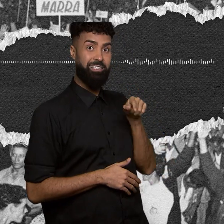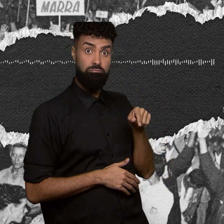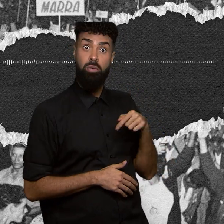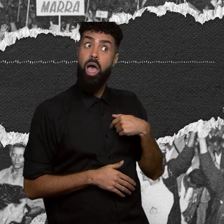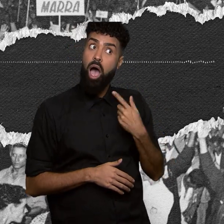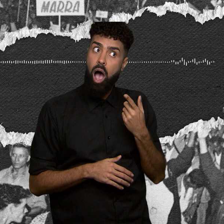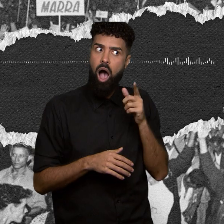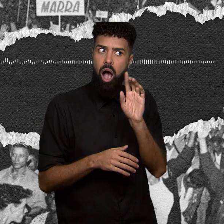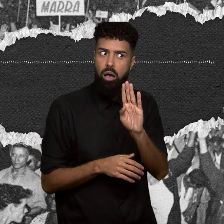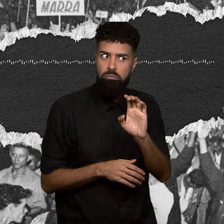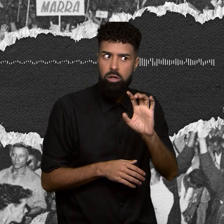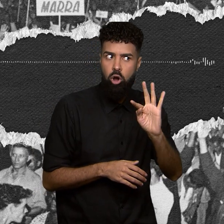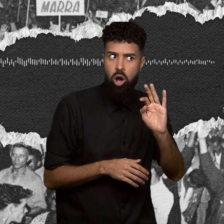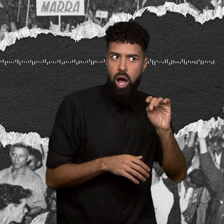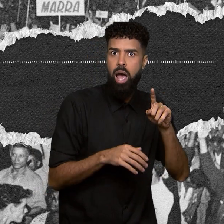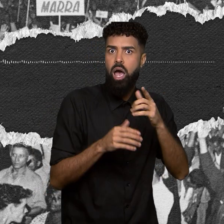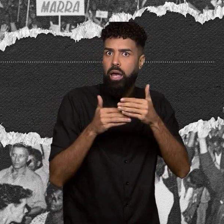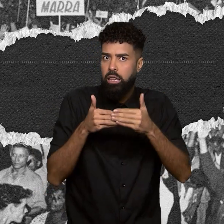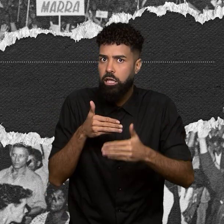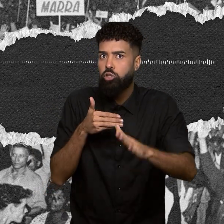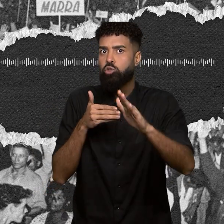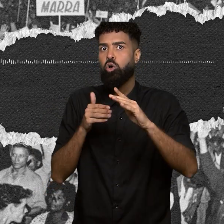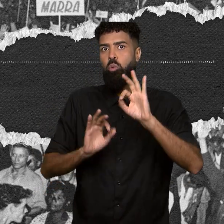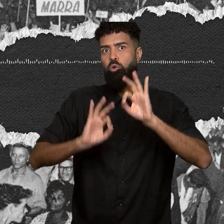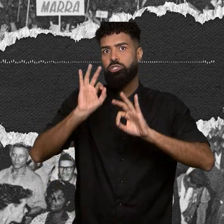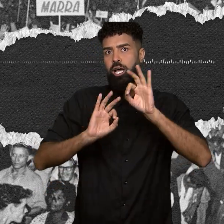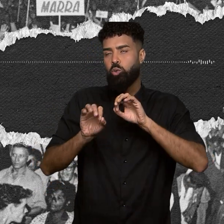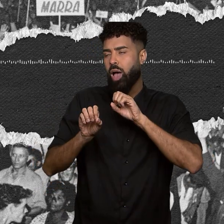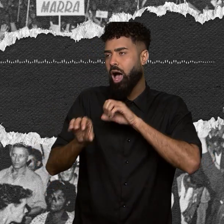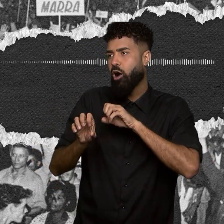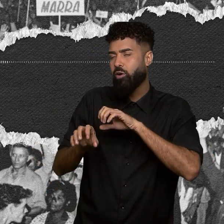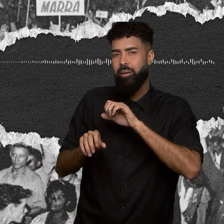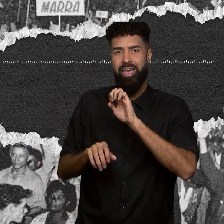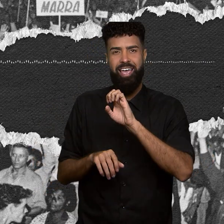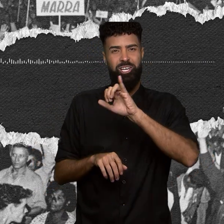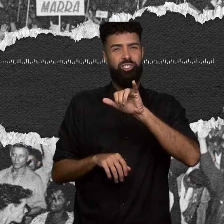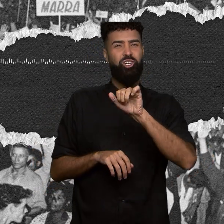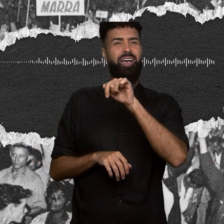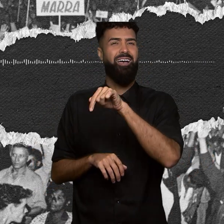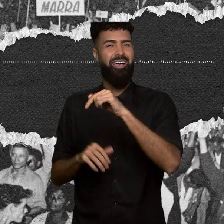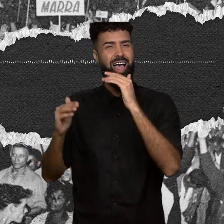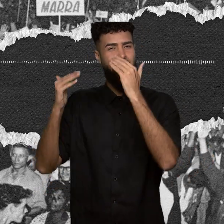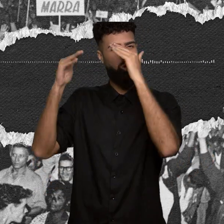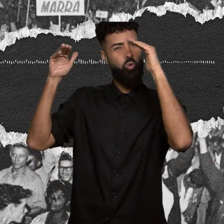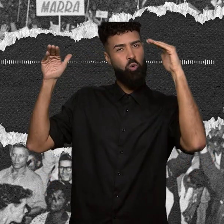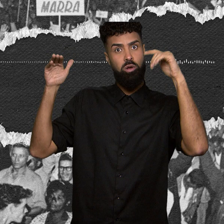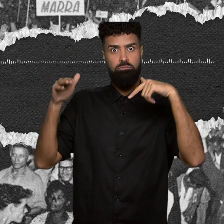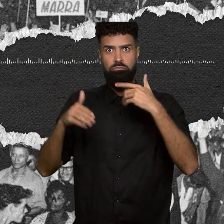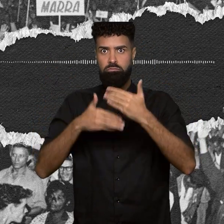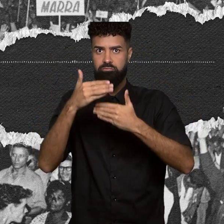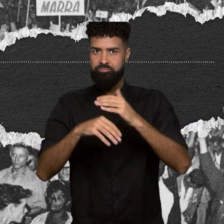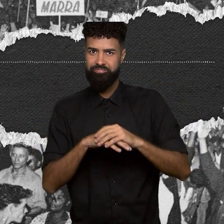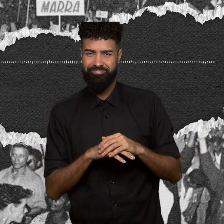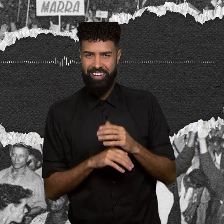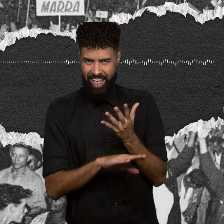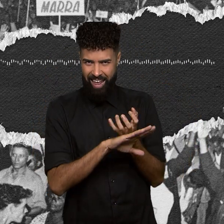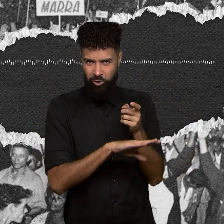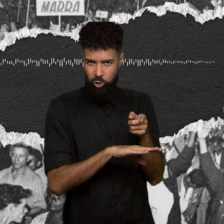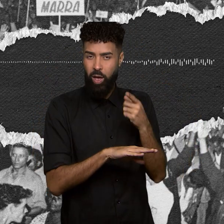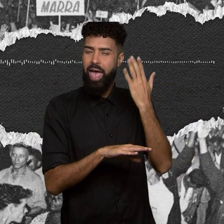alfabetização de adultos que conseguiu uma proeza. O áudio que a gente tocou antes é de um documentário que registrou essa experiência. Em